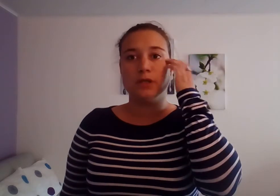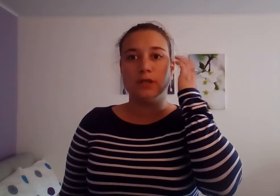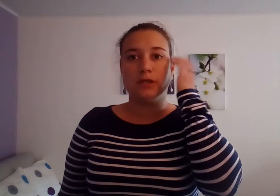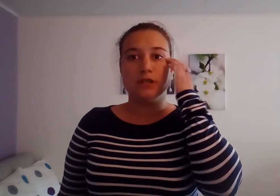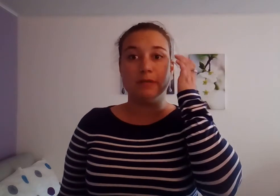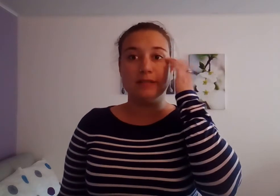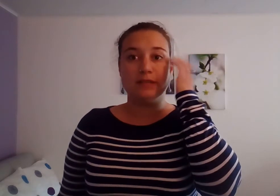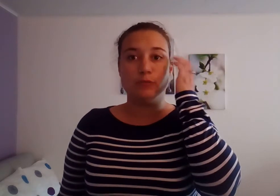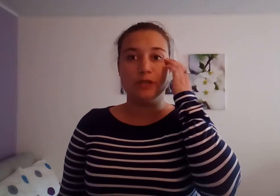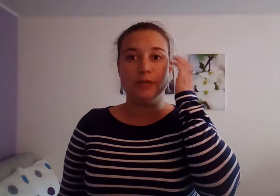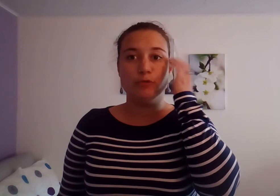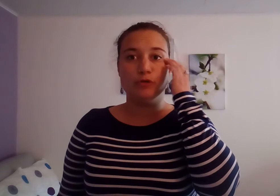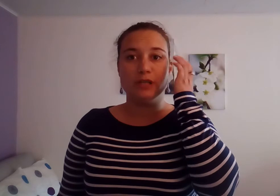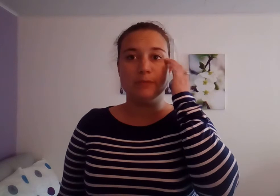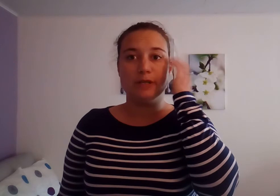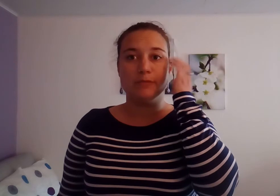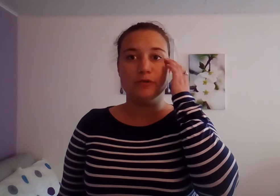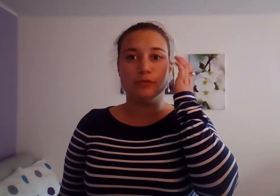J'aimerais tellement qu'il y ait plus de calme à la maison.